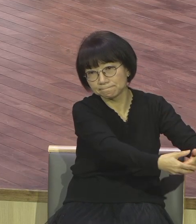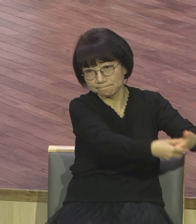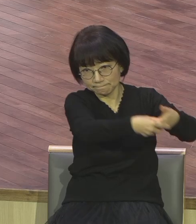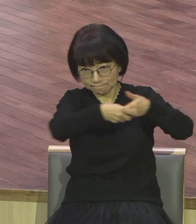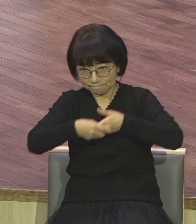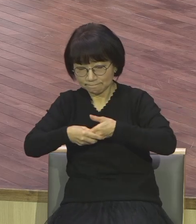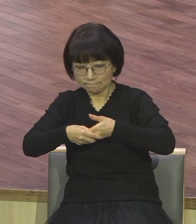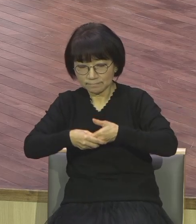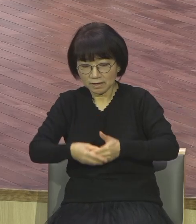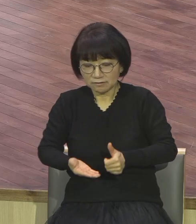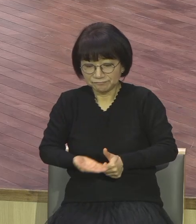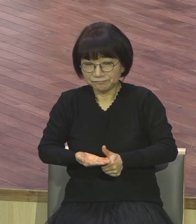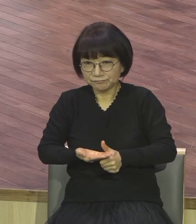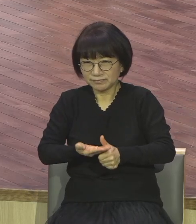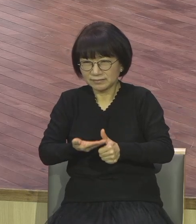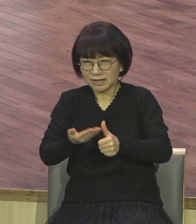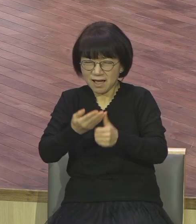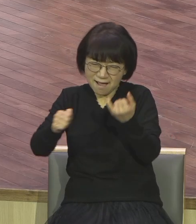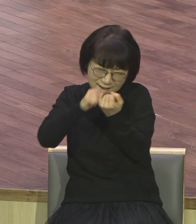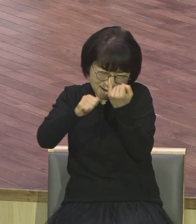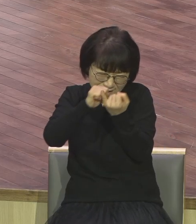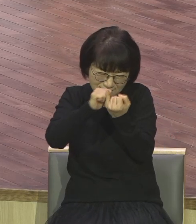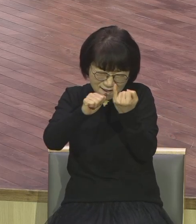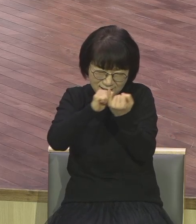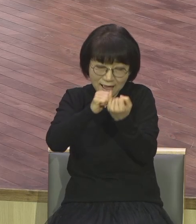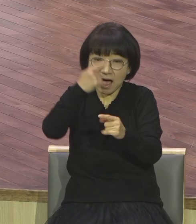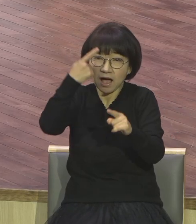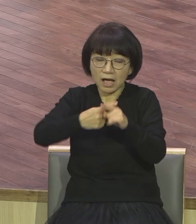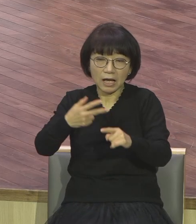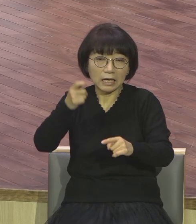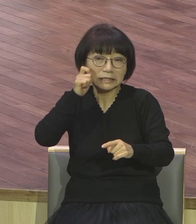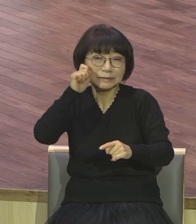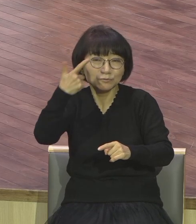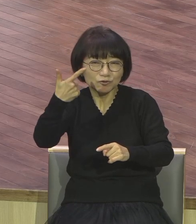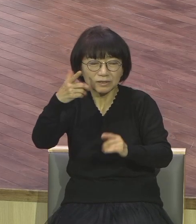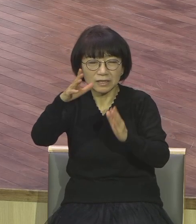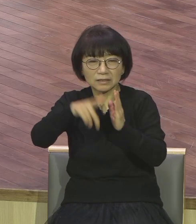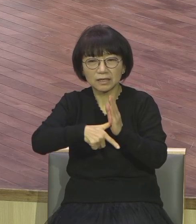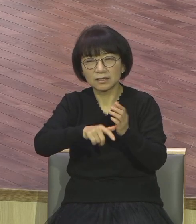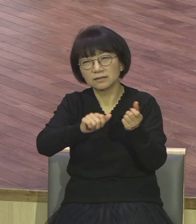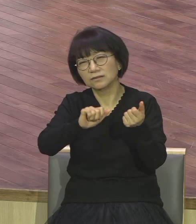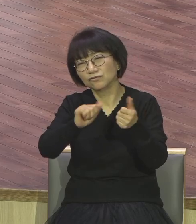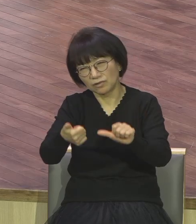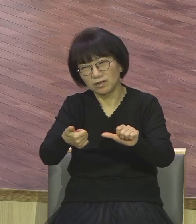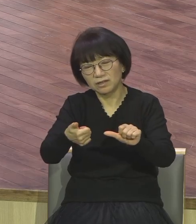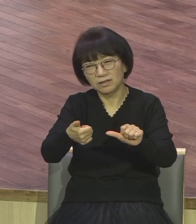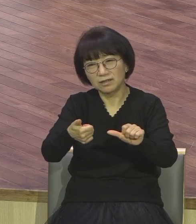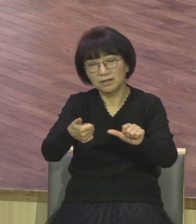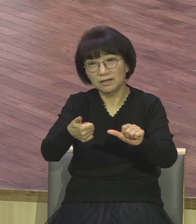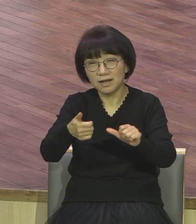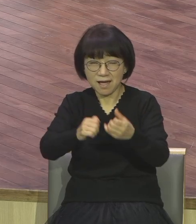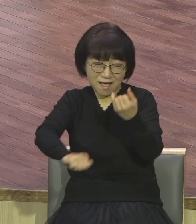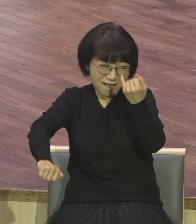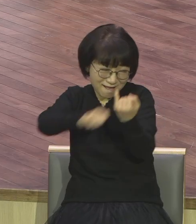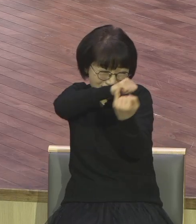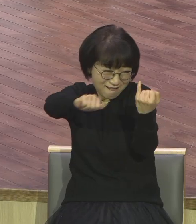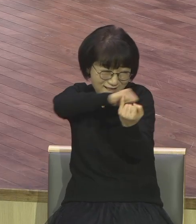16개월 만에 그렇게 세상을 떠났습니다 이런 학대 사실을 어린이